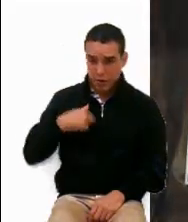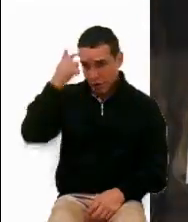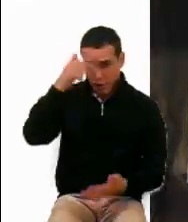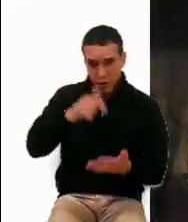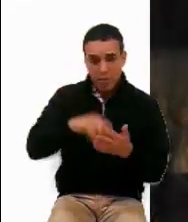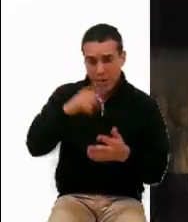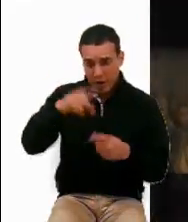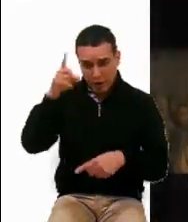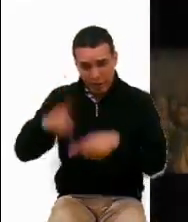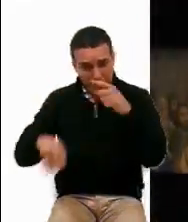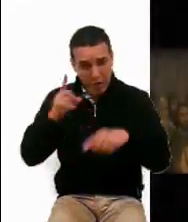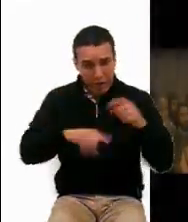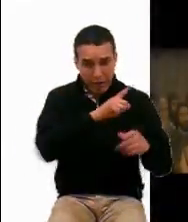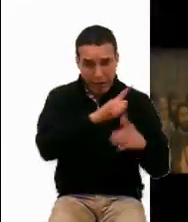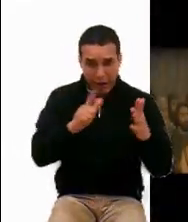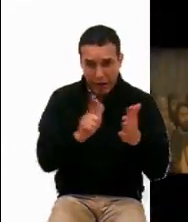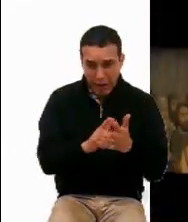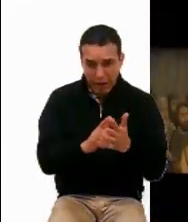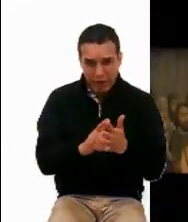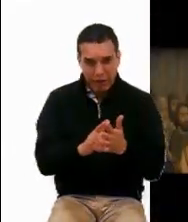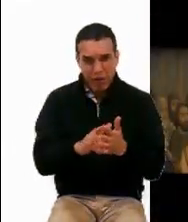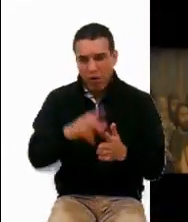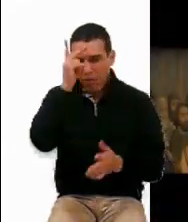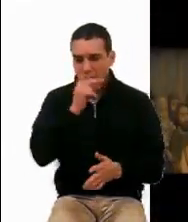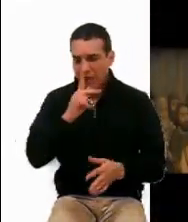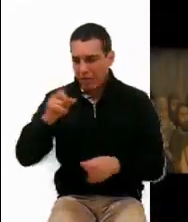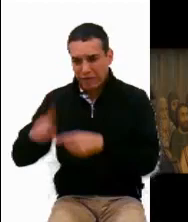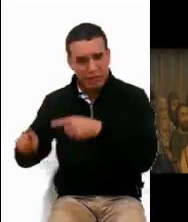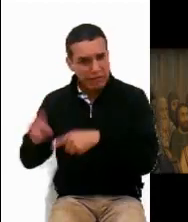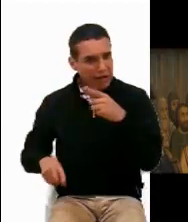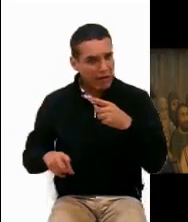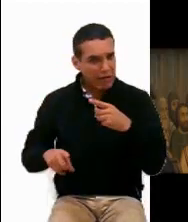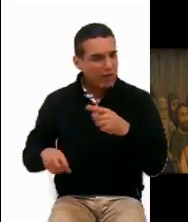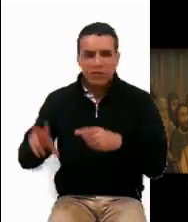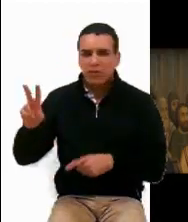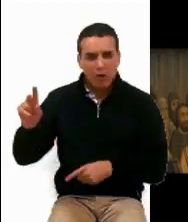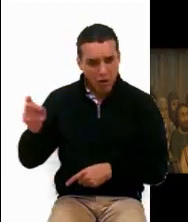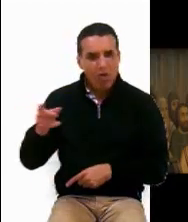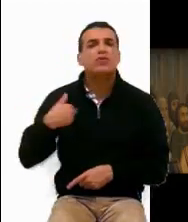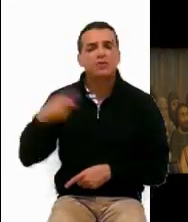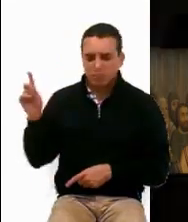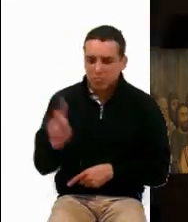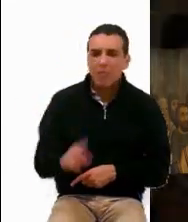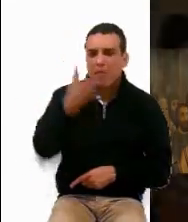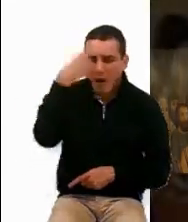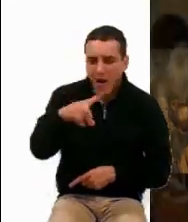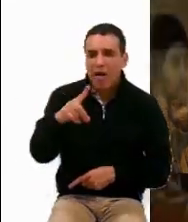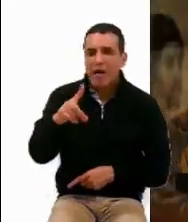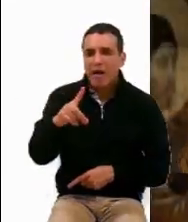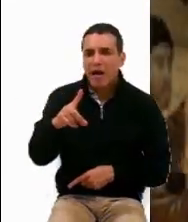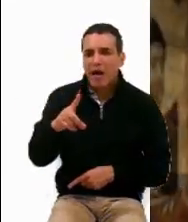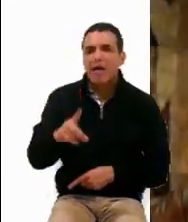que he venido a abolir la ley o los profetas. No he venido a abolirlos, sino a darles plenitud.